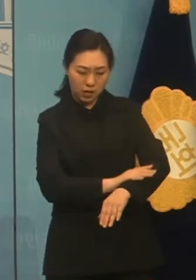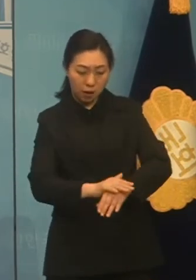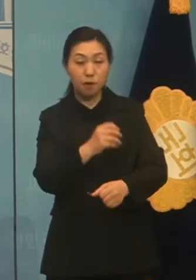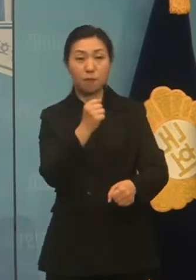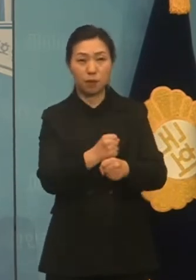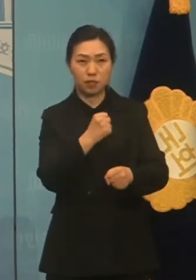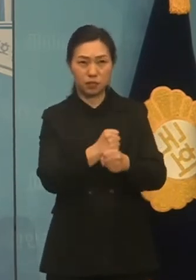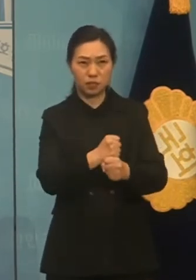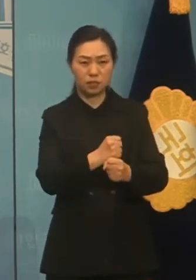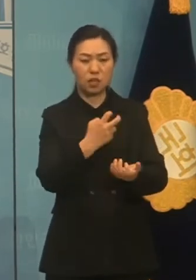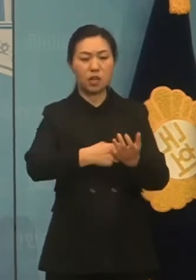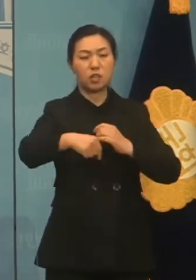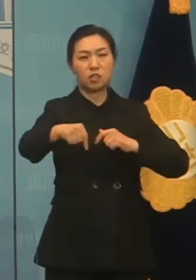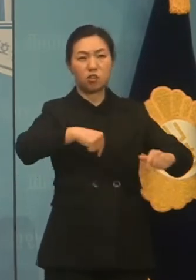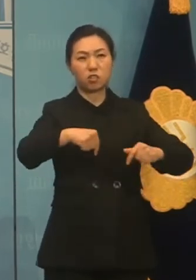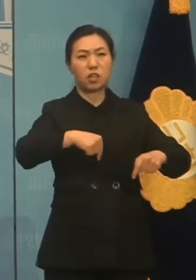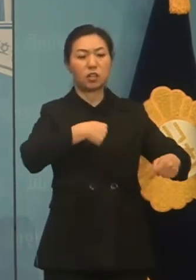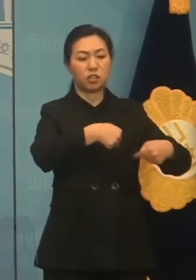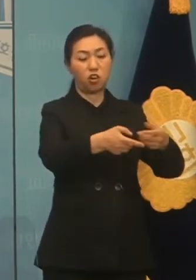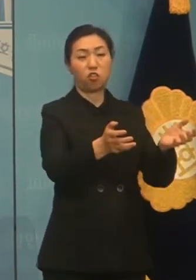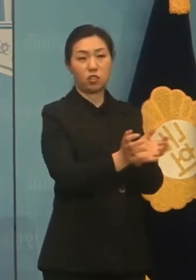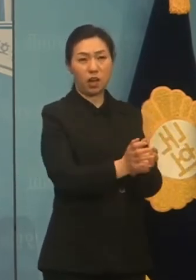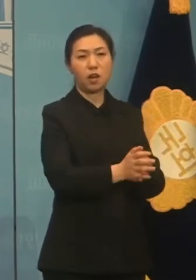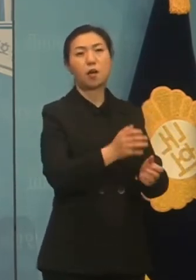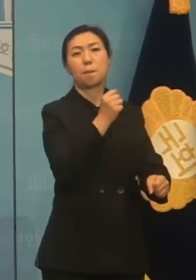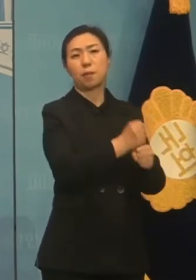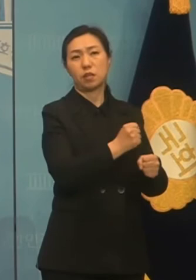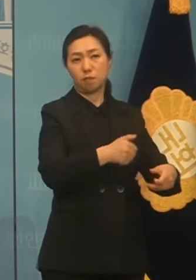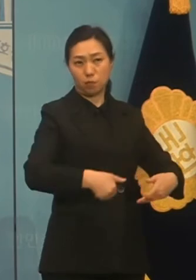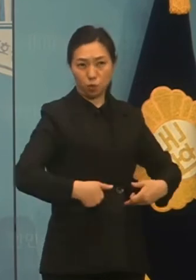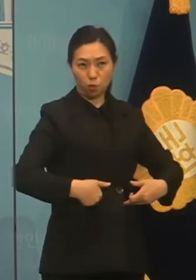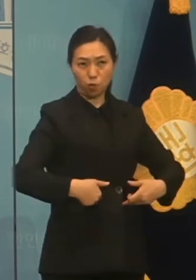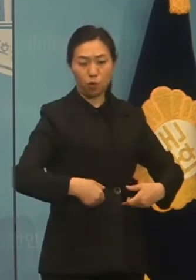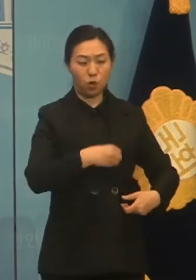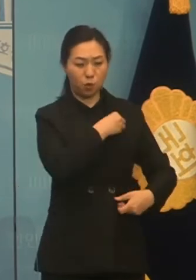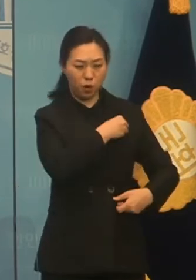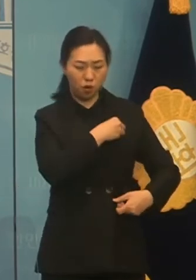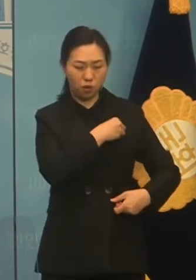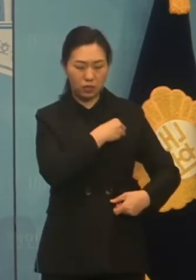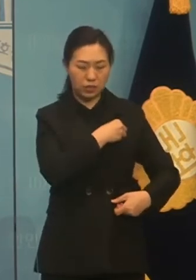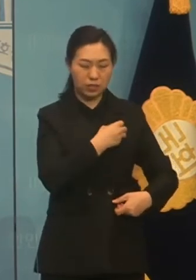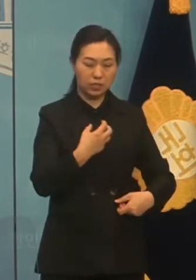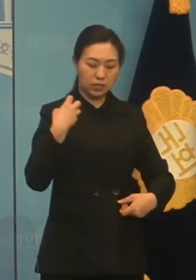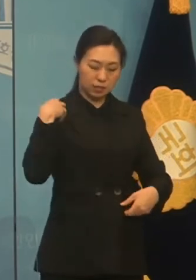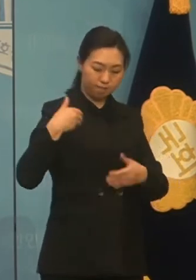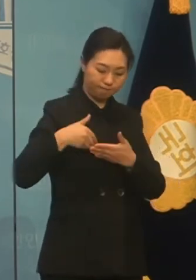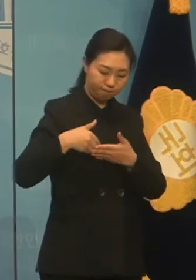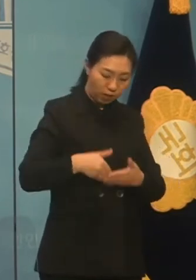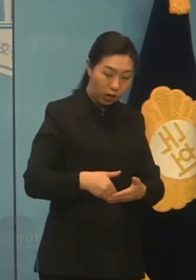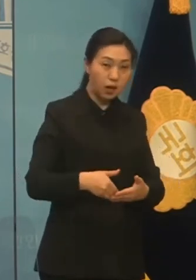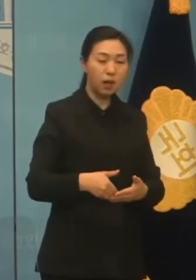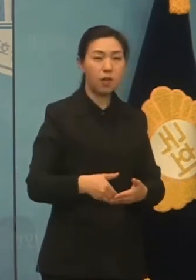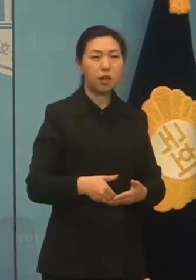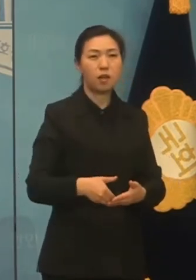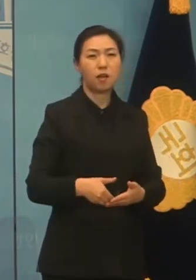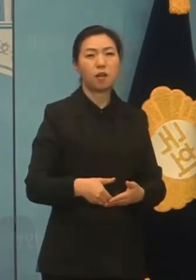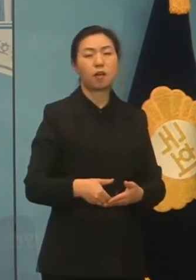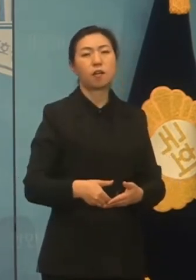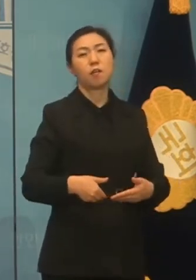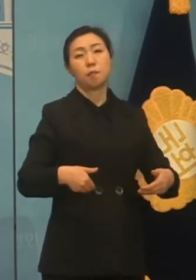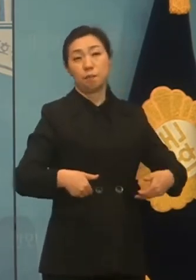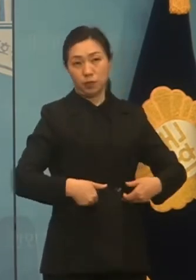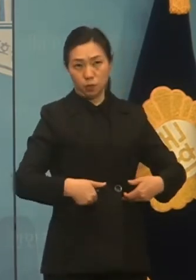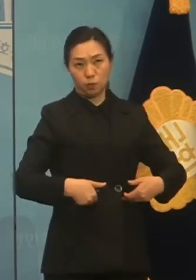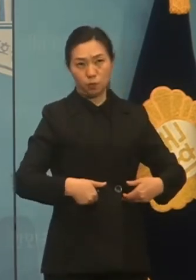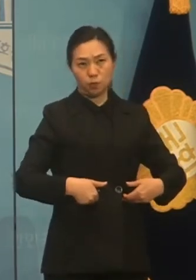정책정당이 되어야 합니다. 당원의 뜻은 무겁게 받아들이고 받아들여야 정당이